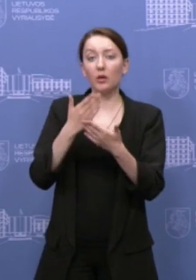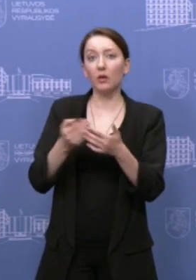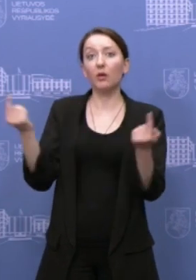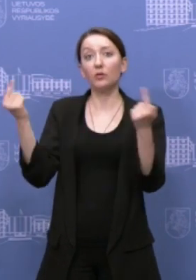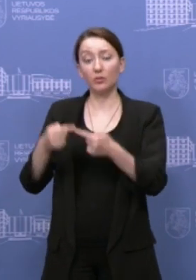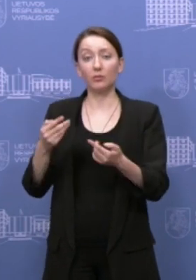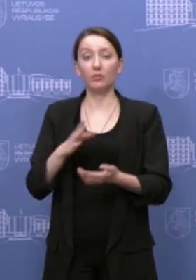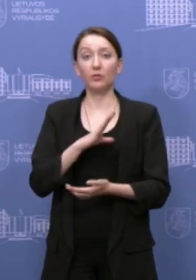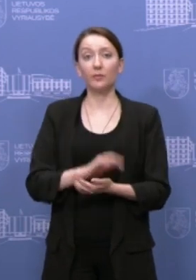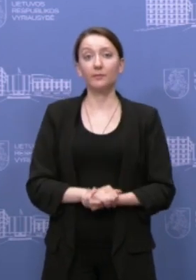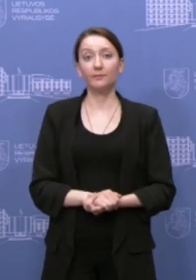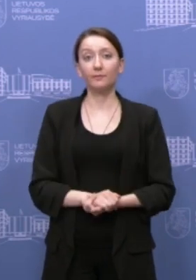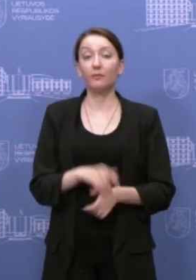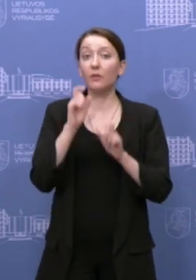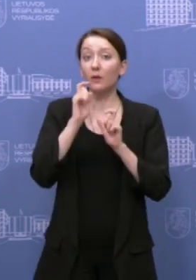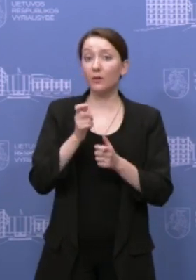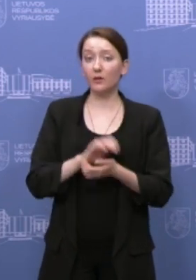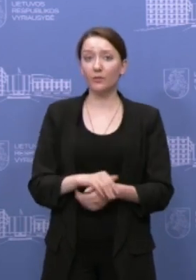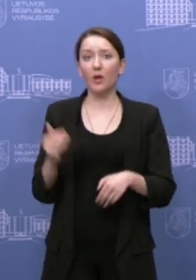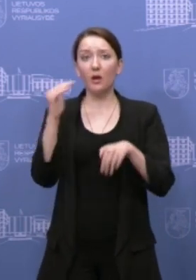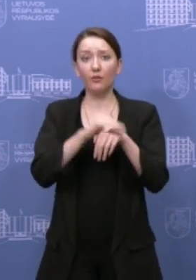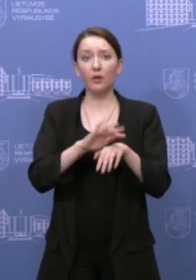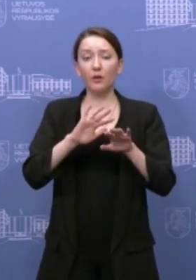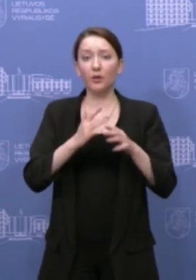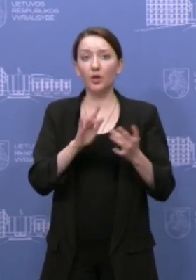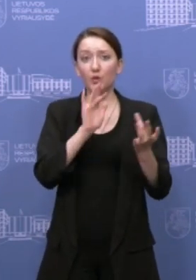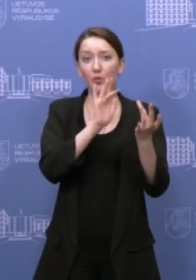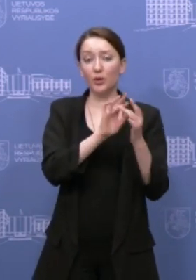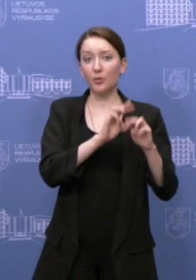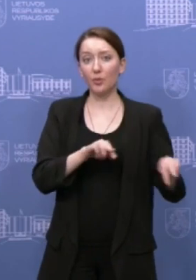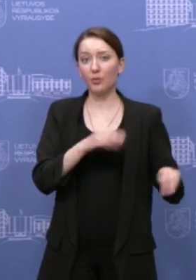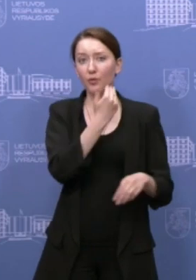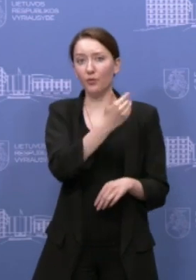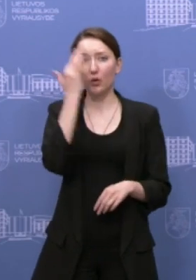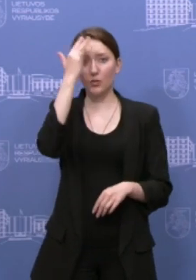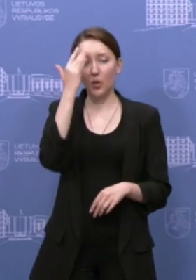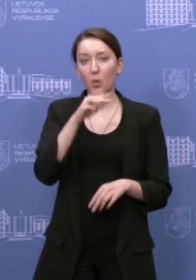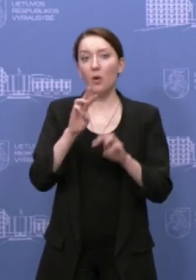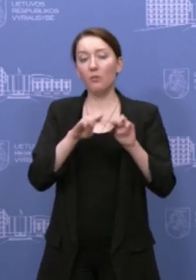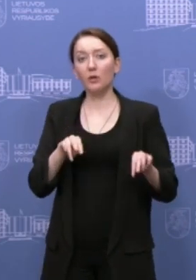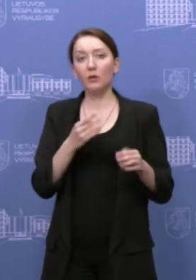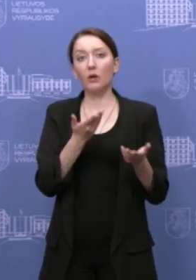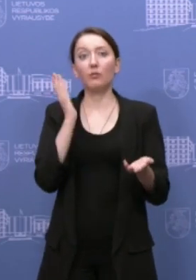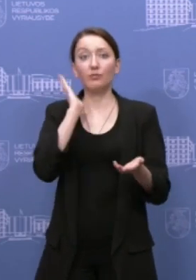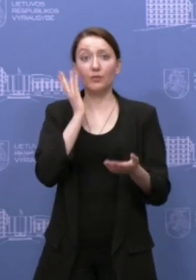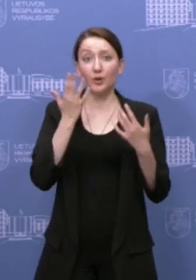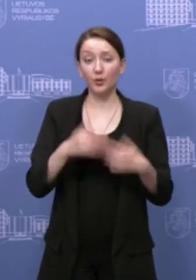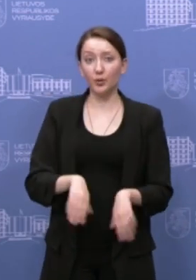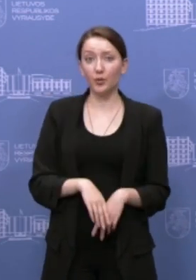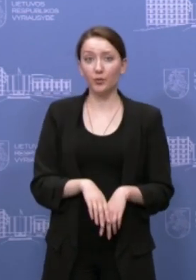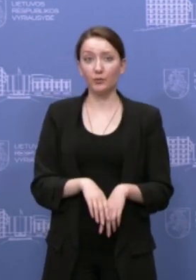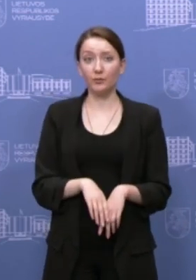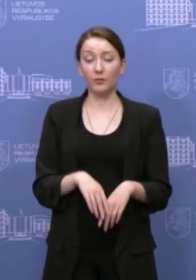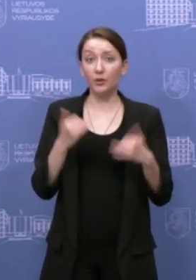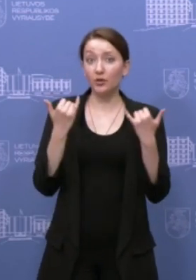tokiams. Argumentai yra taip, pats ir susikimo ministerijos pozicija išdėsti ministras, kad perėjose